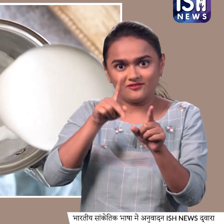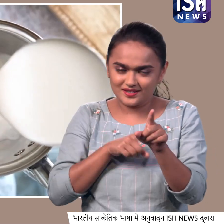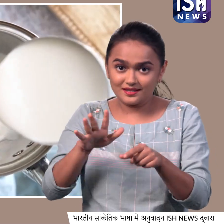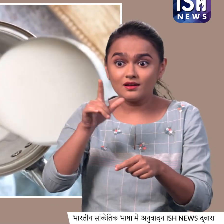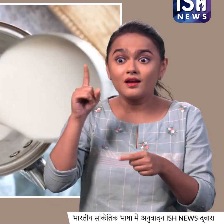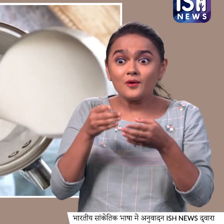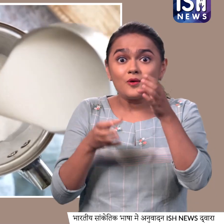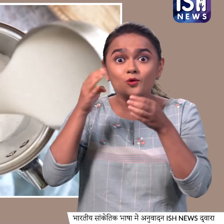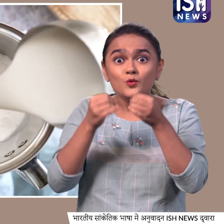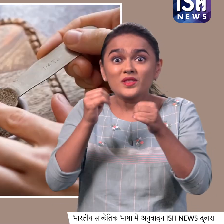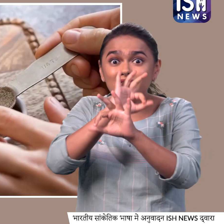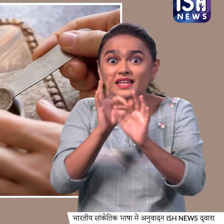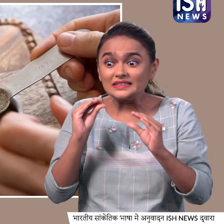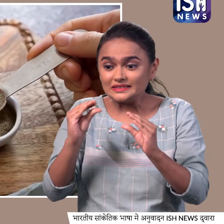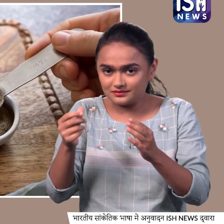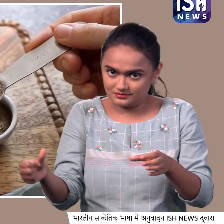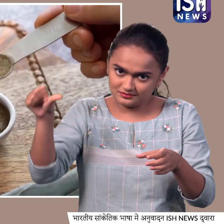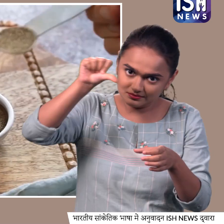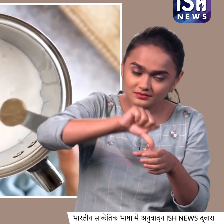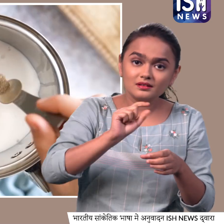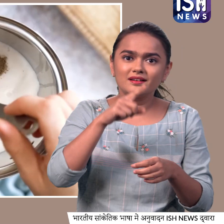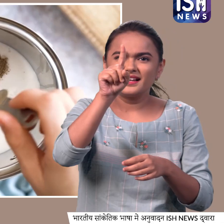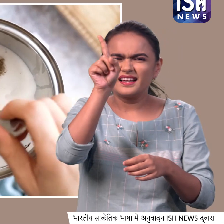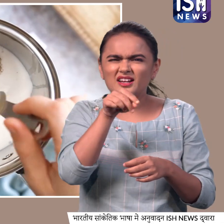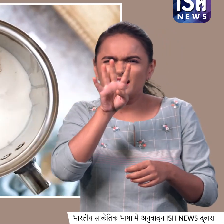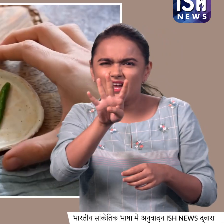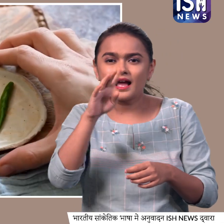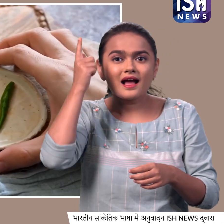नारियल का दूद, एक